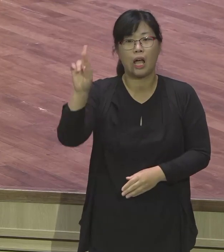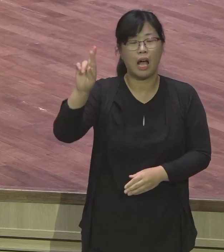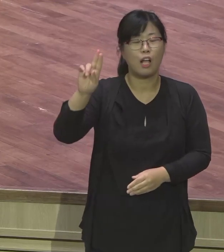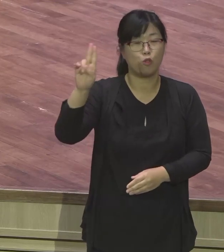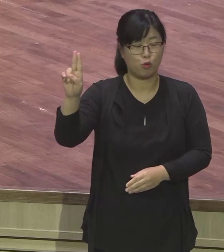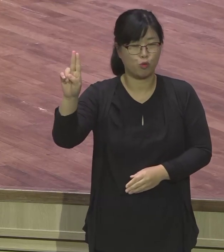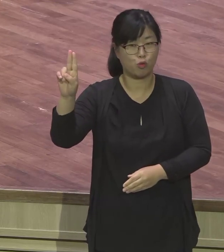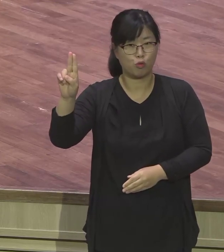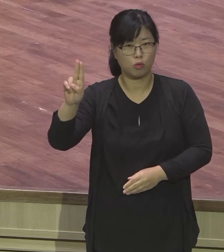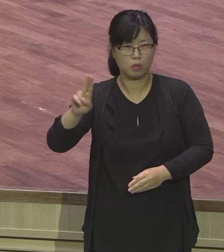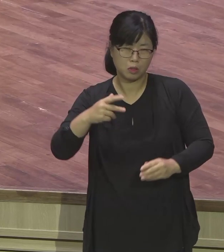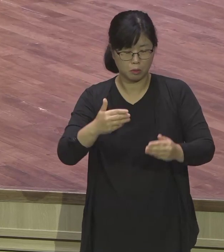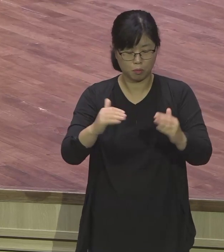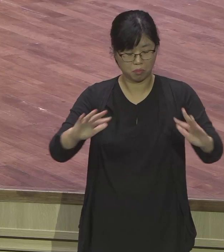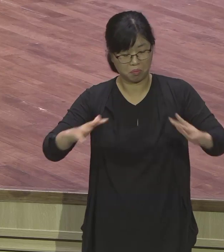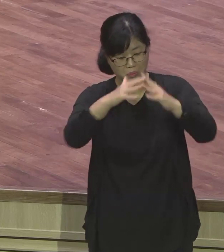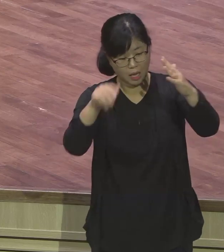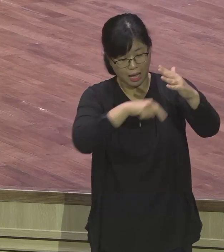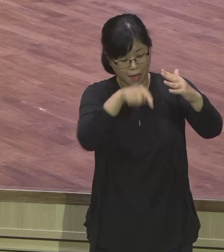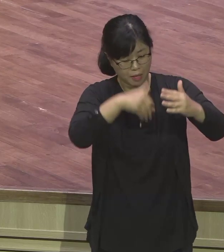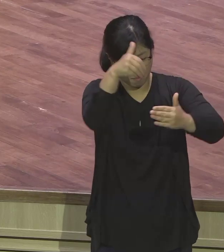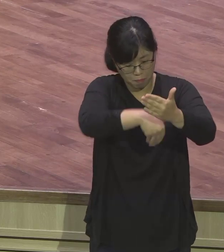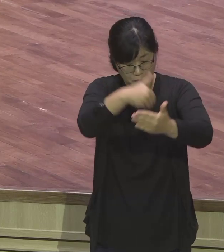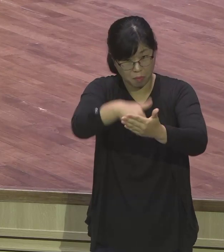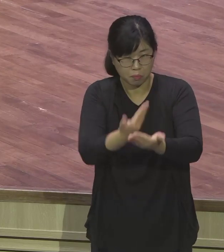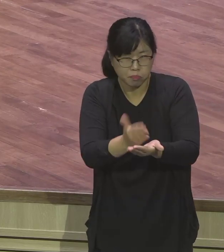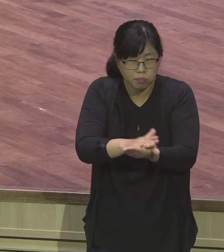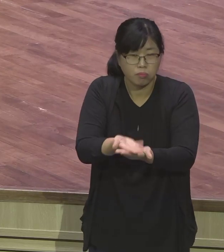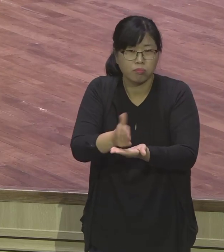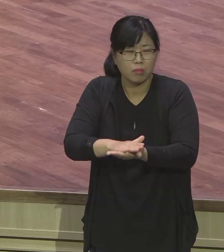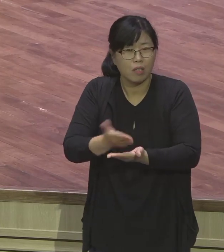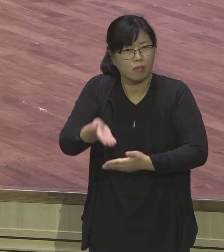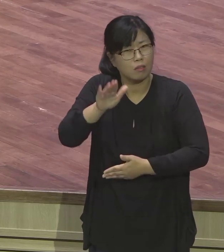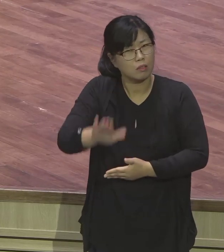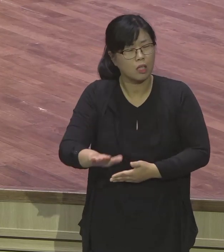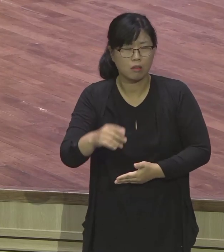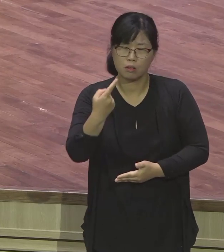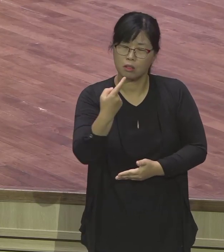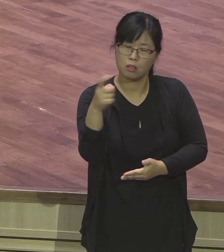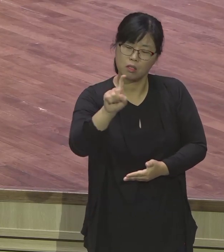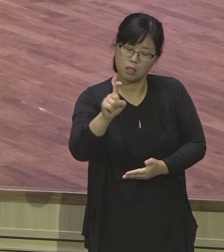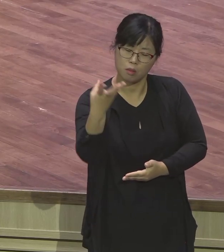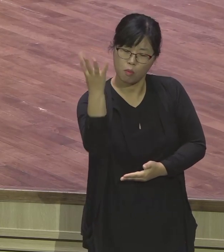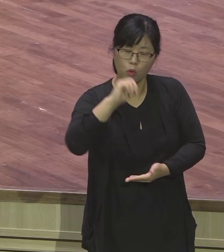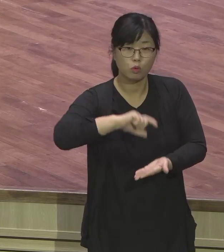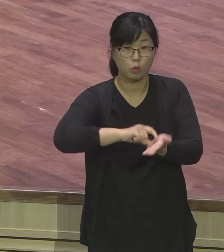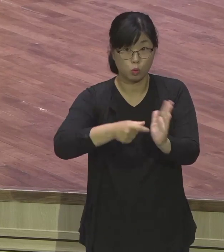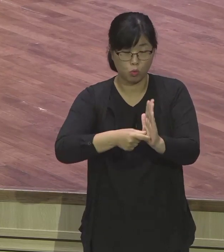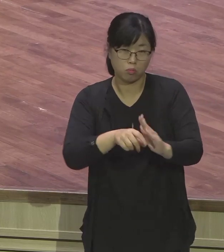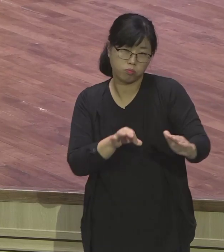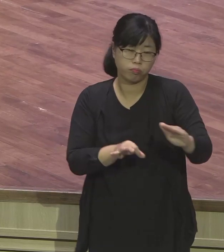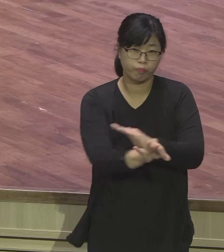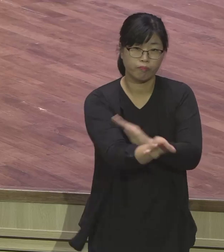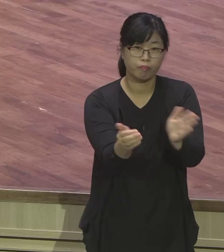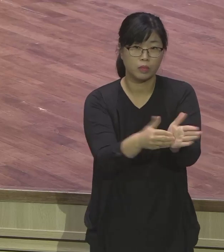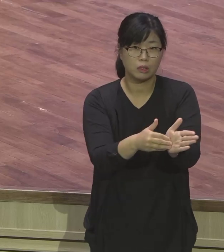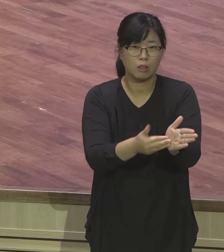그렇게 잘 못되고, 그렇게 아직 허가가 안 나가지고 강의를 할 수가 없어요. 그래서 앞으로도 쉽지